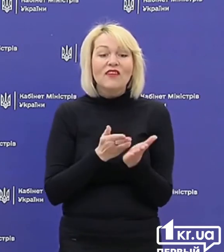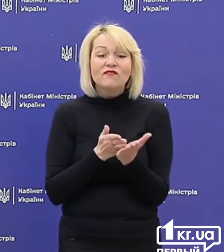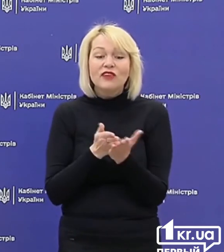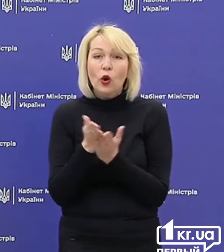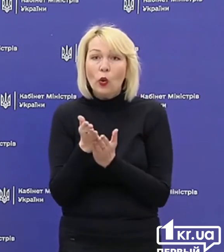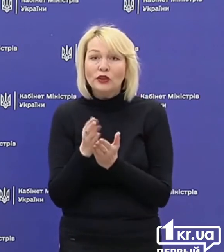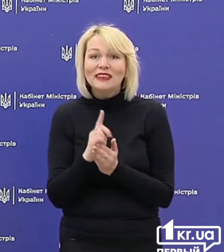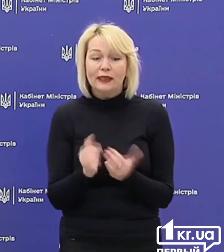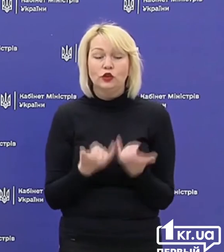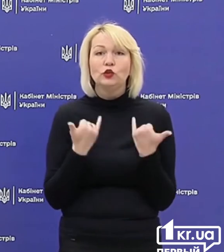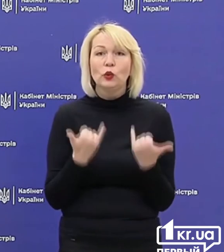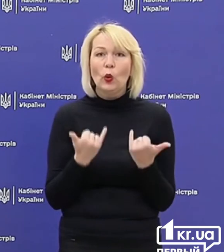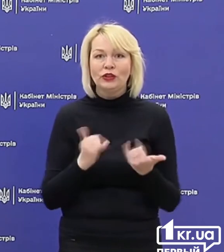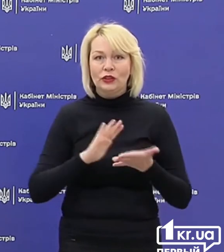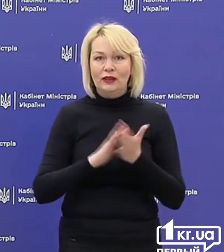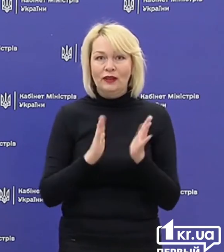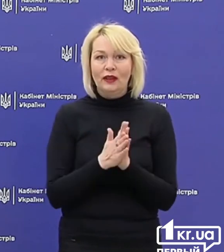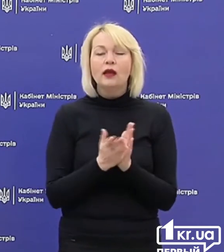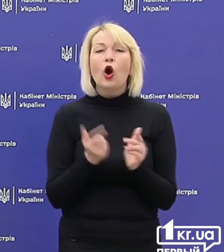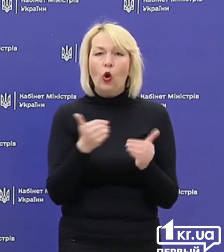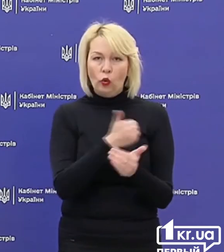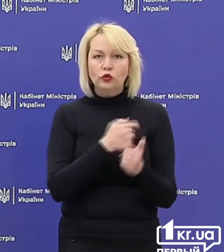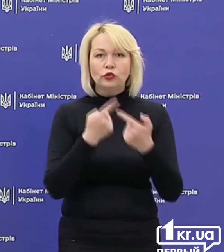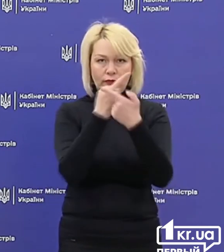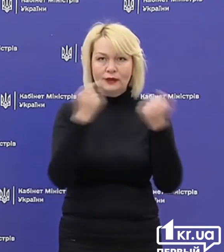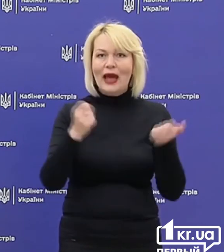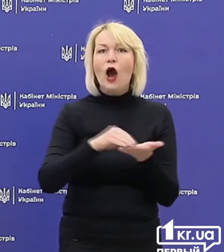з сьогоднішньої ситуації. На цьому я хочу наголосити.